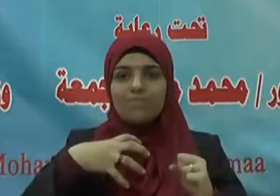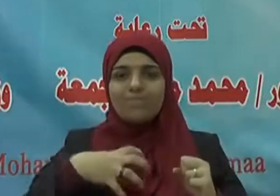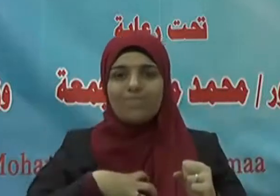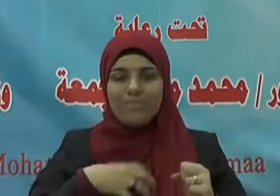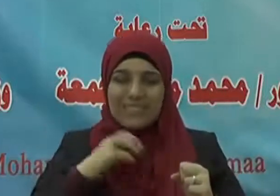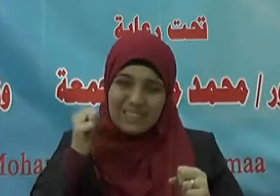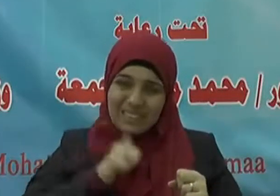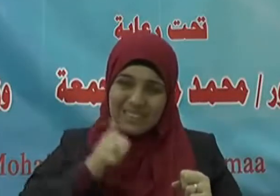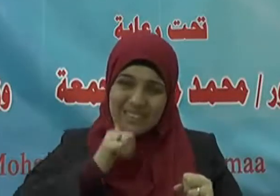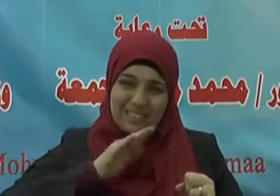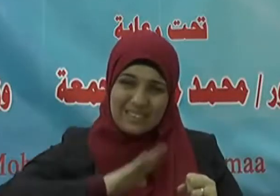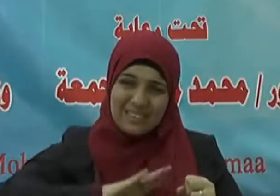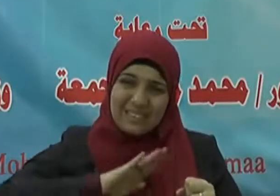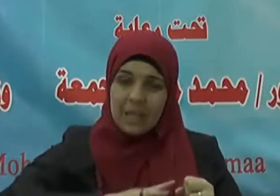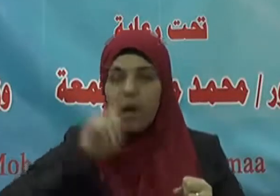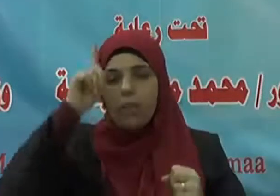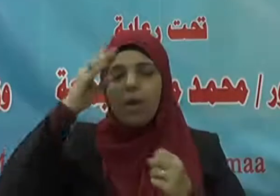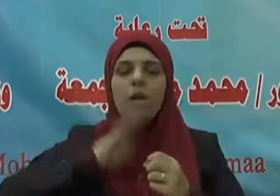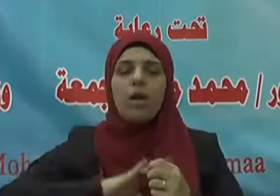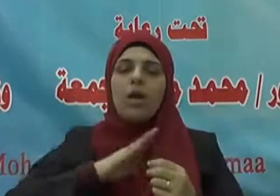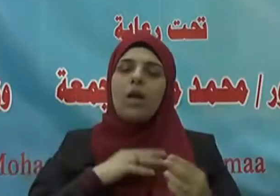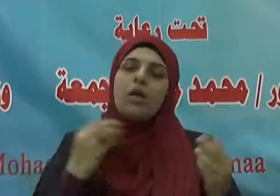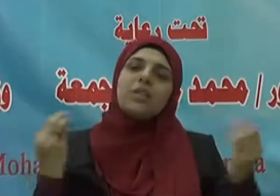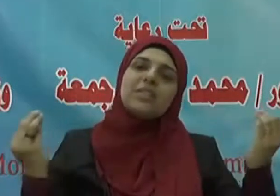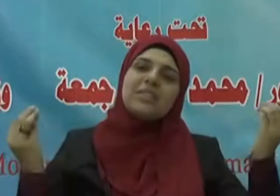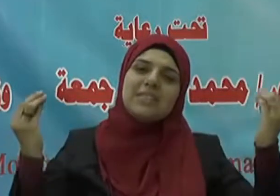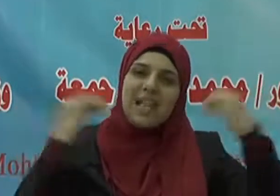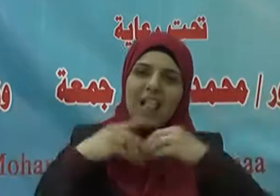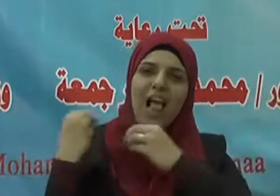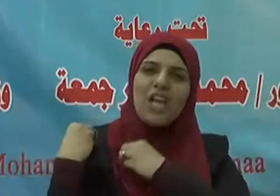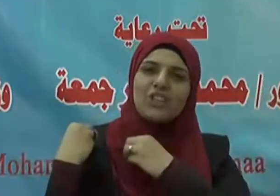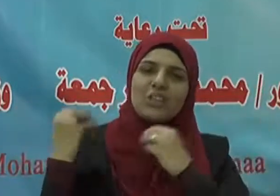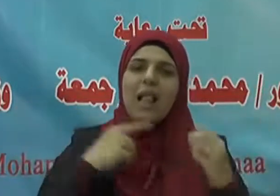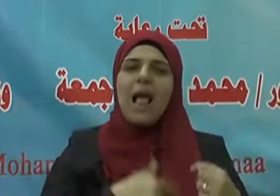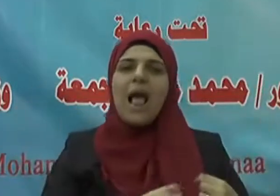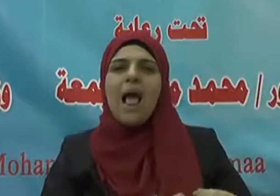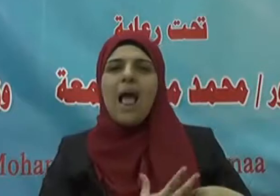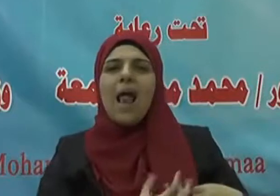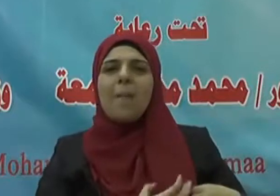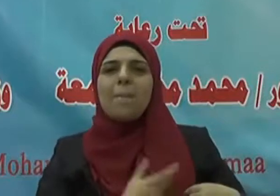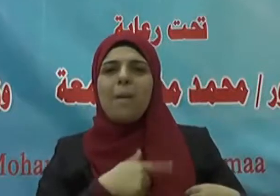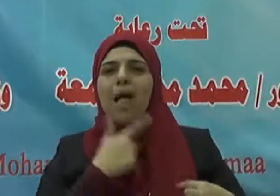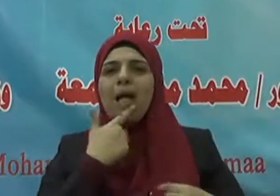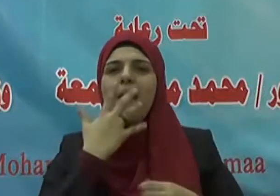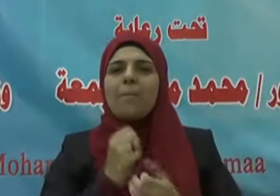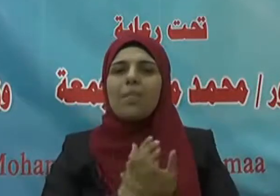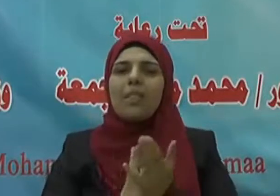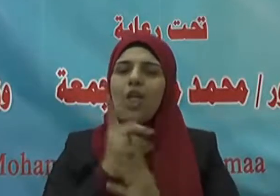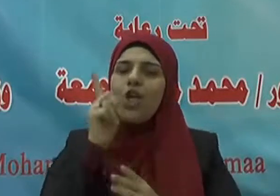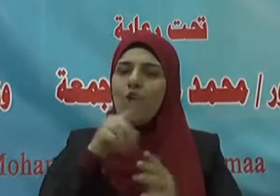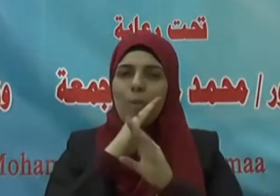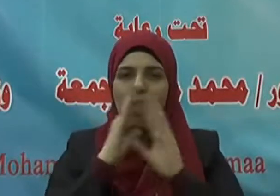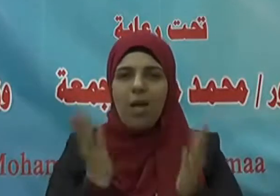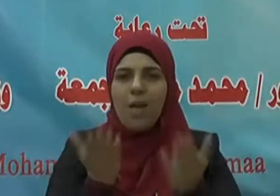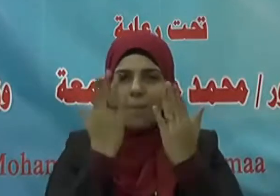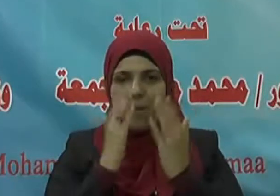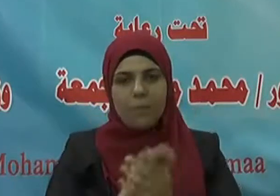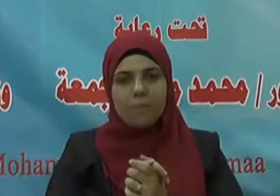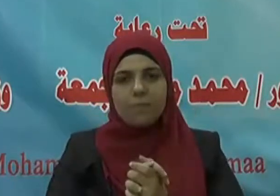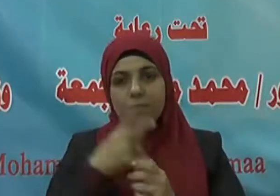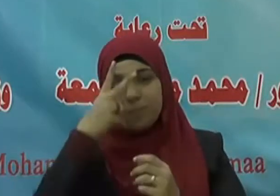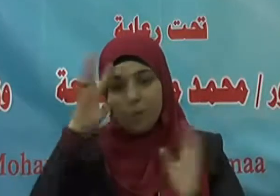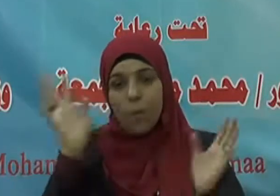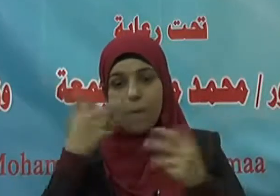أن يمضيه أمضاه ملأ الله عز وجل قلبه أمنا يوم القيامة